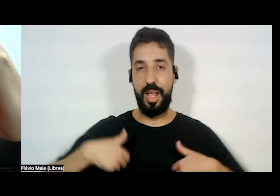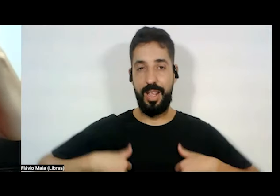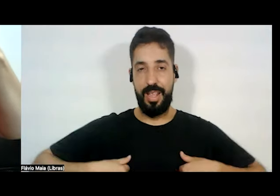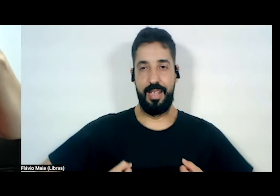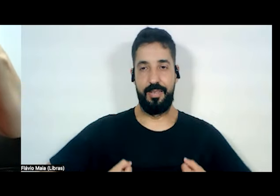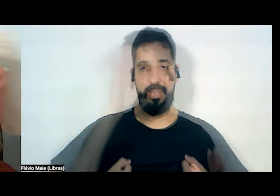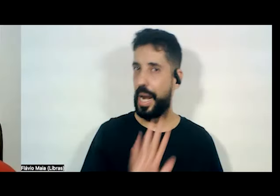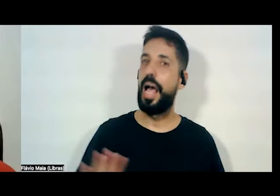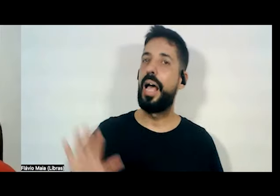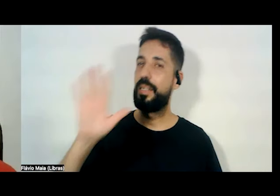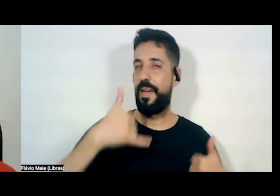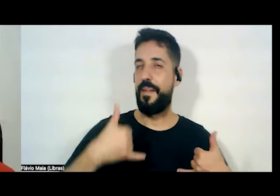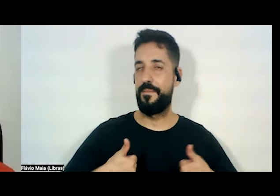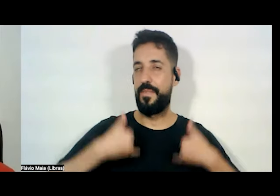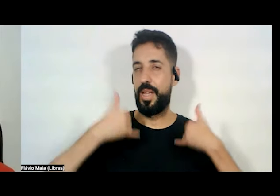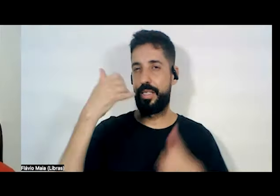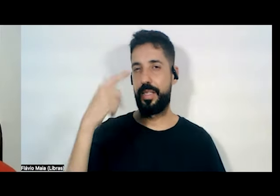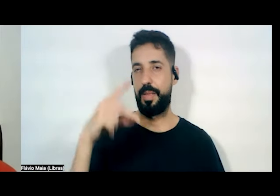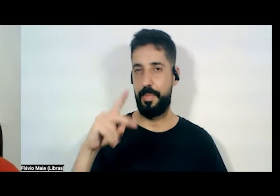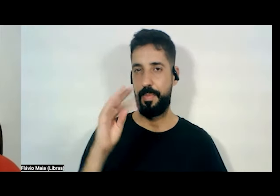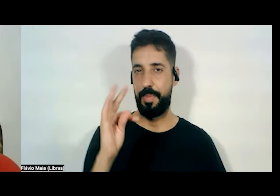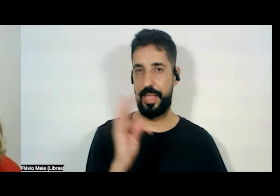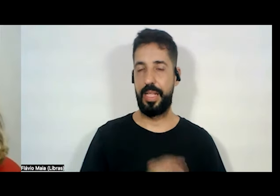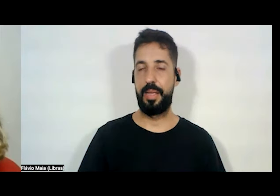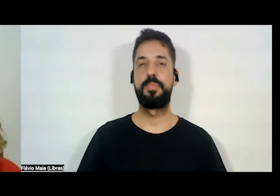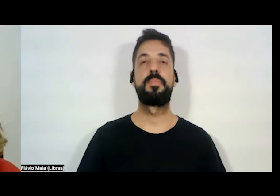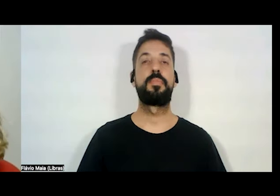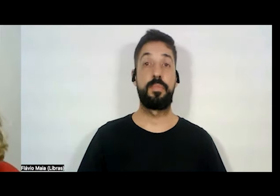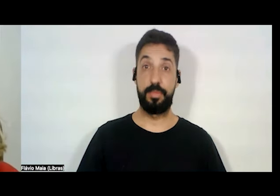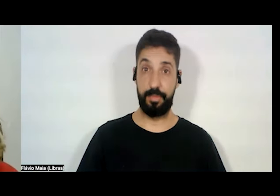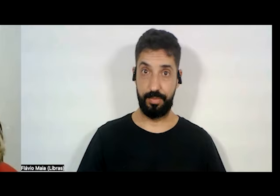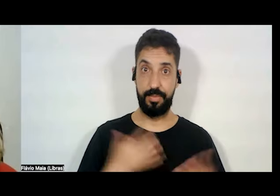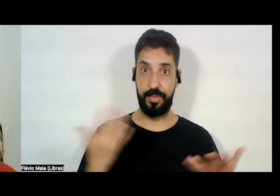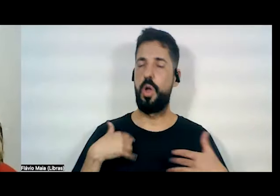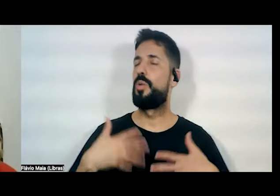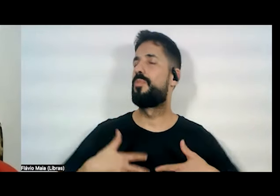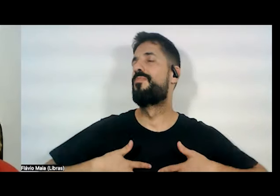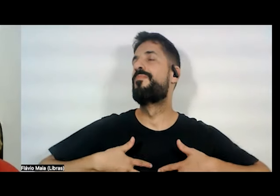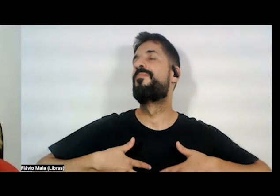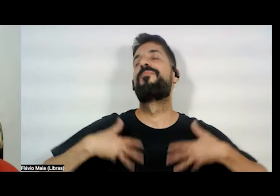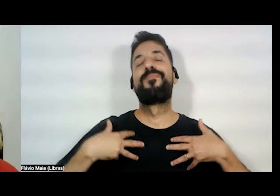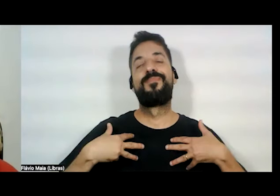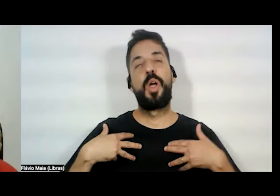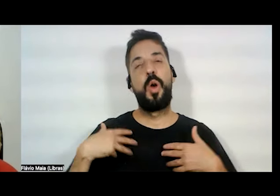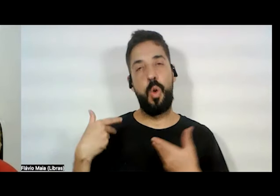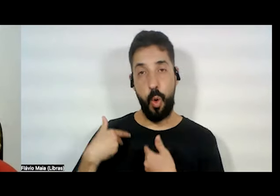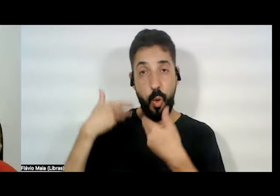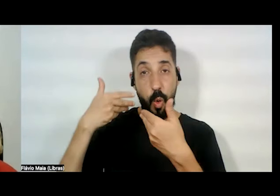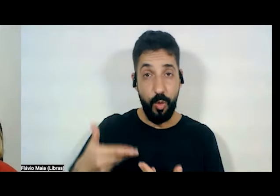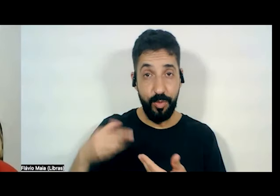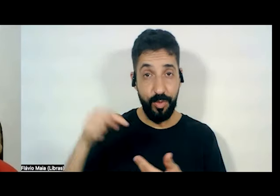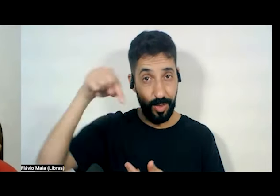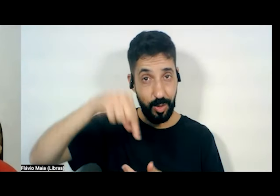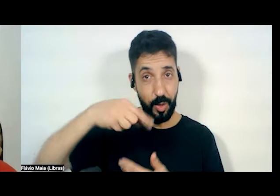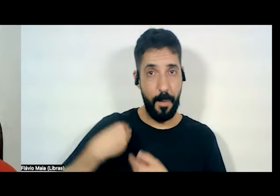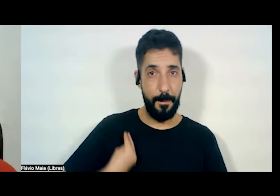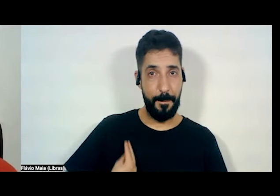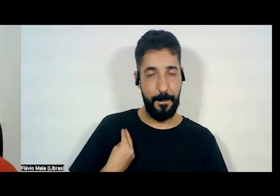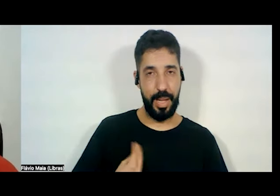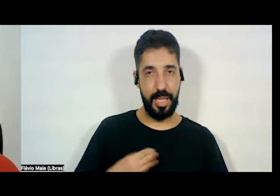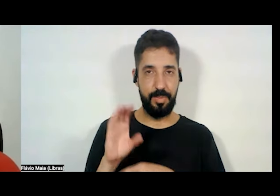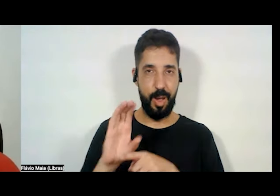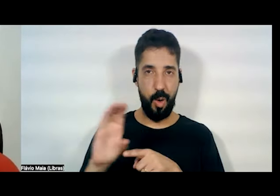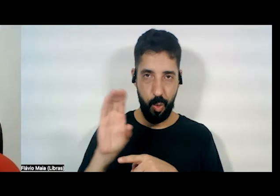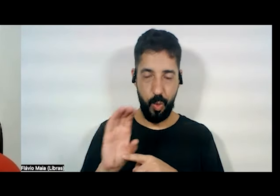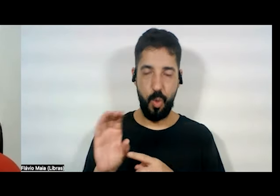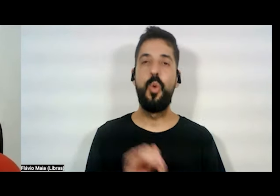PT. Bom, gente, eu estou super honrada de ser convidada para participar aqui do curso, do